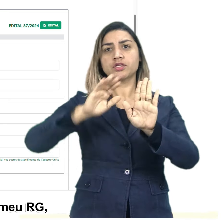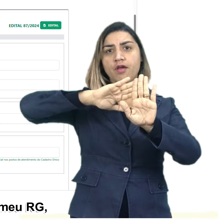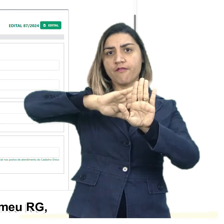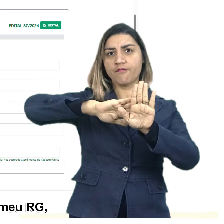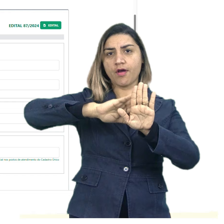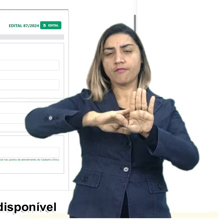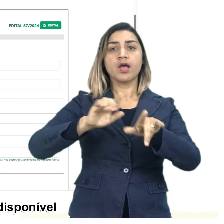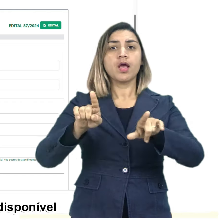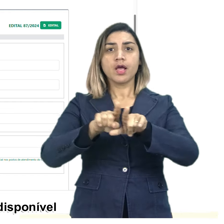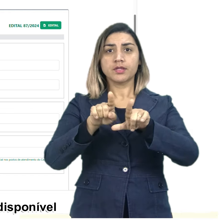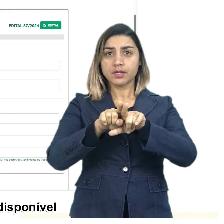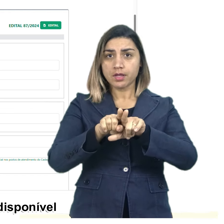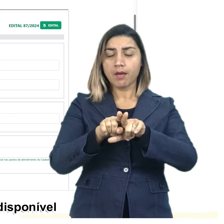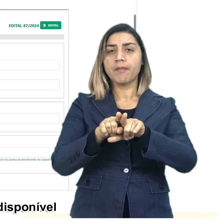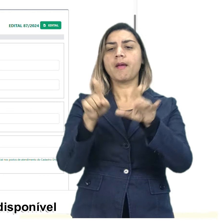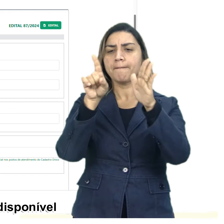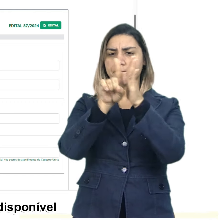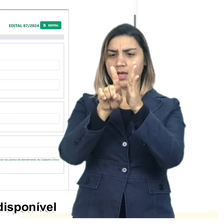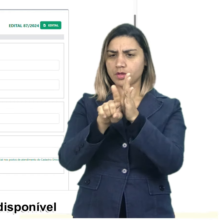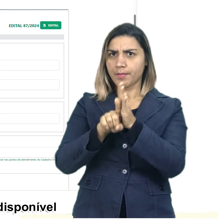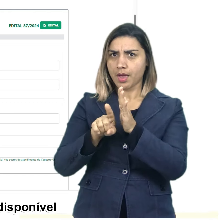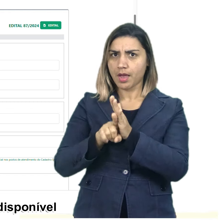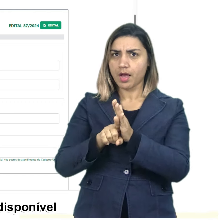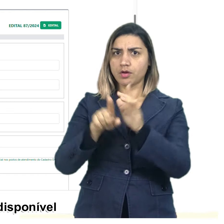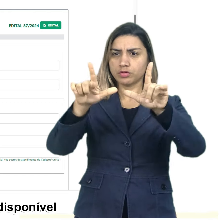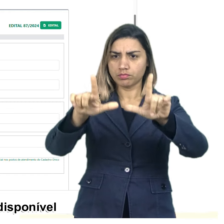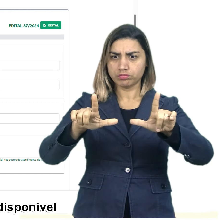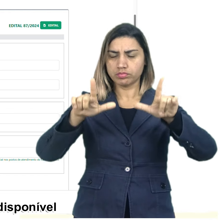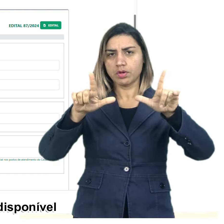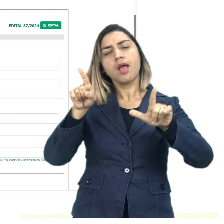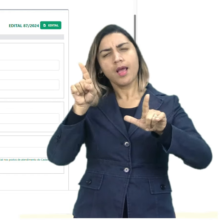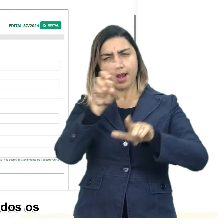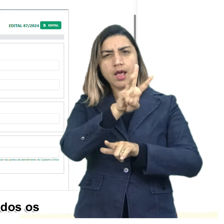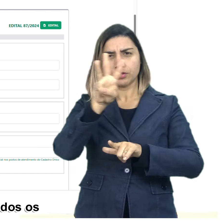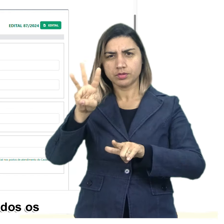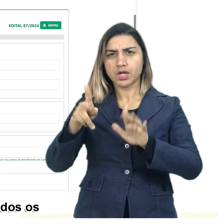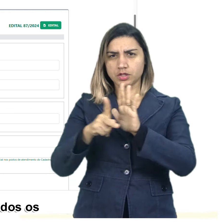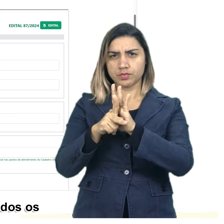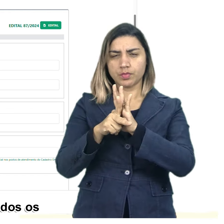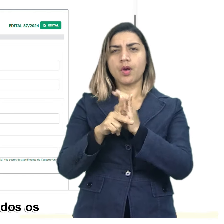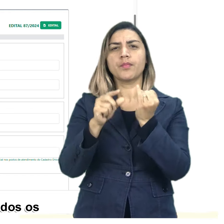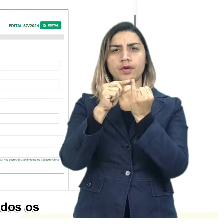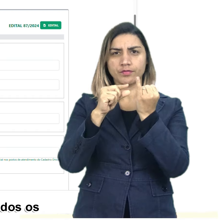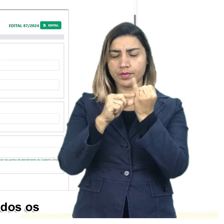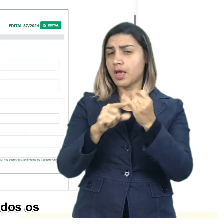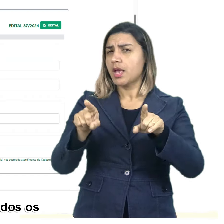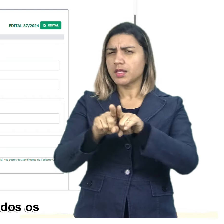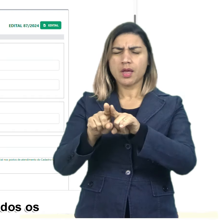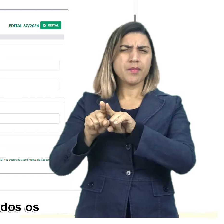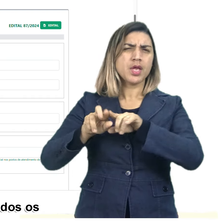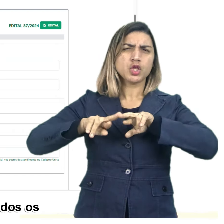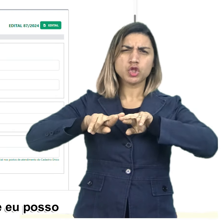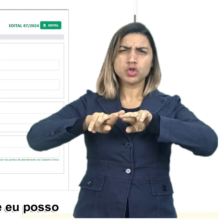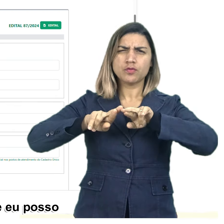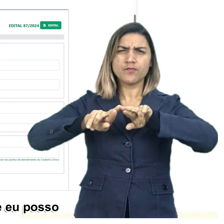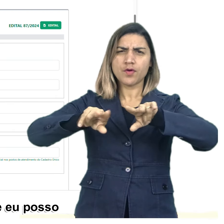verso do meu RG, o formulário de isenção que está disponível no site do IFPR, assim